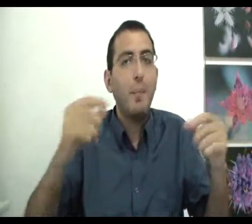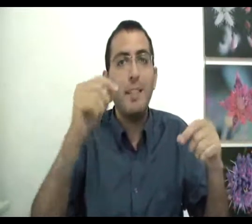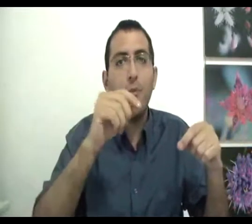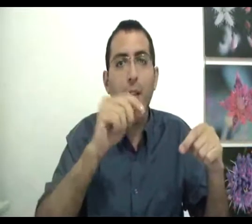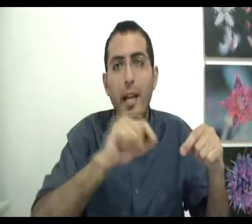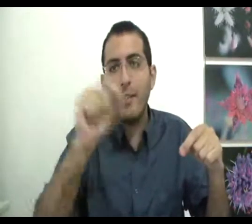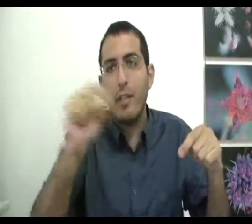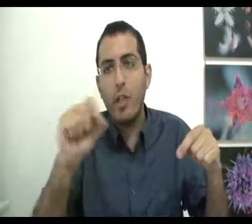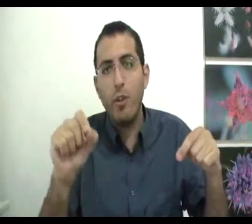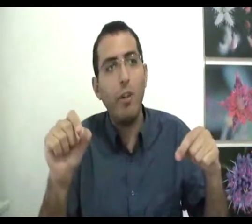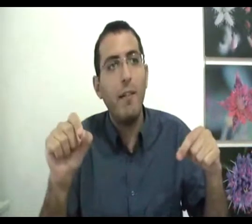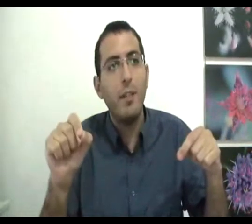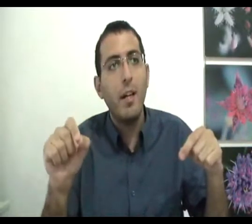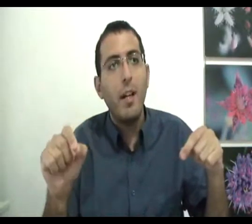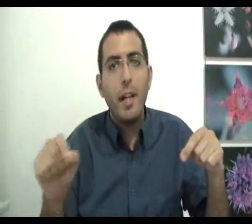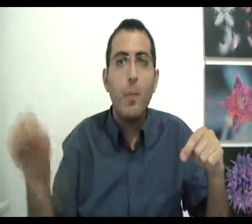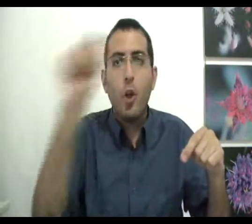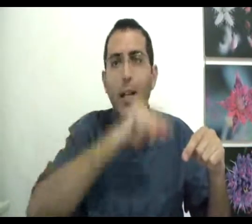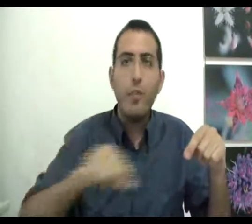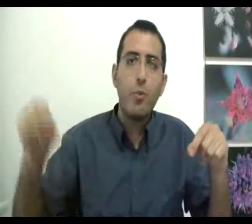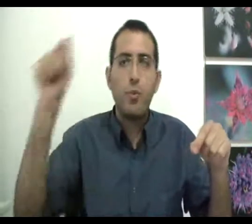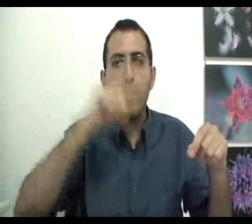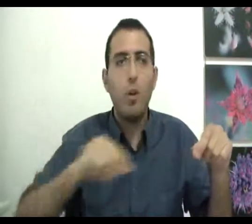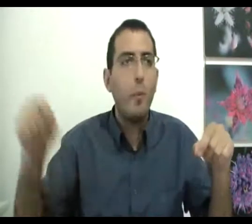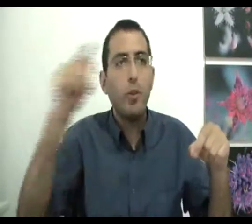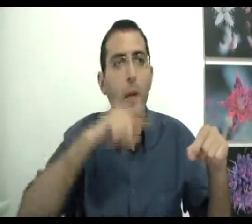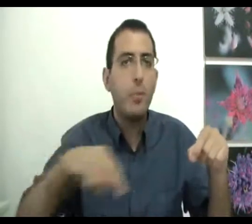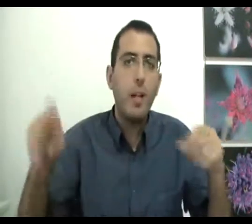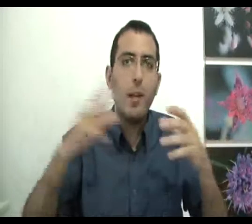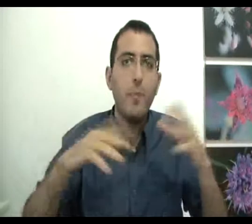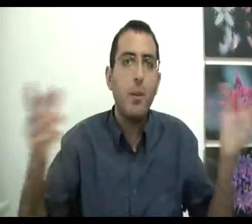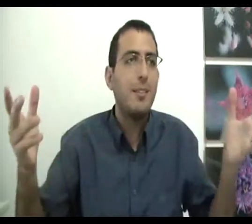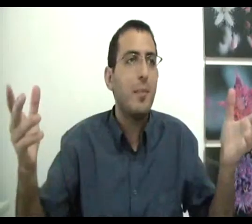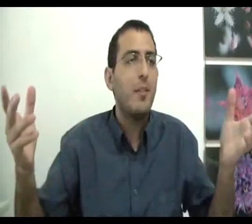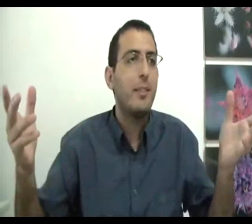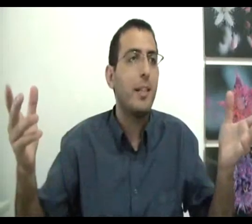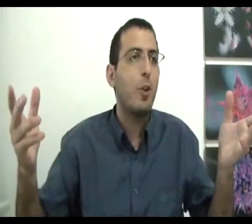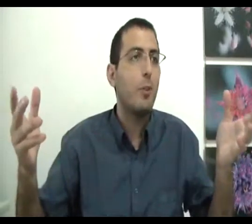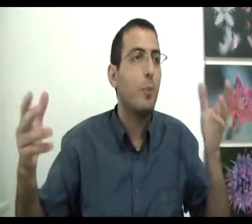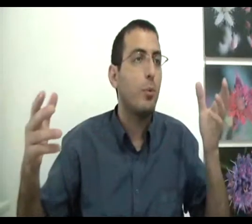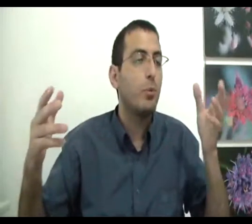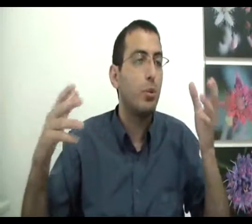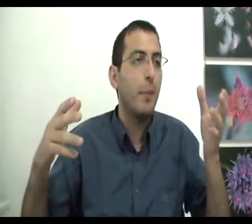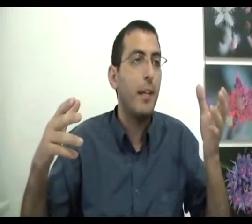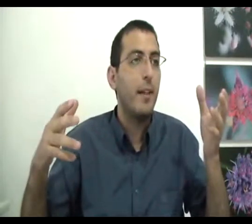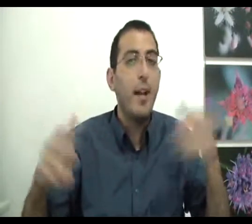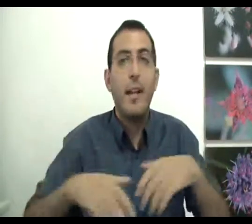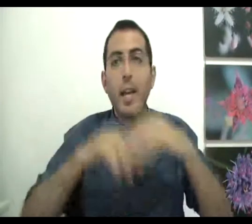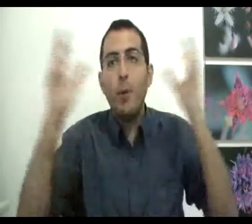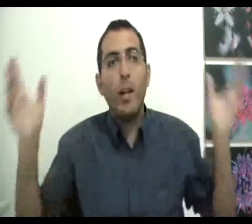Spekraine, אם כל